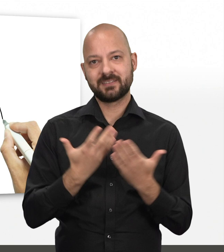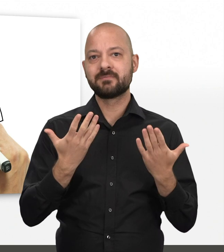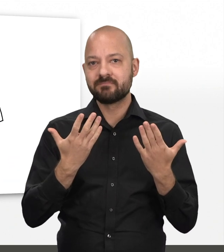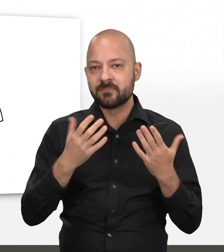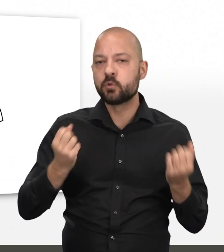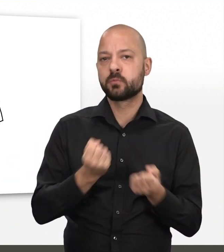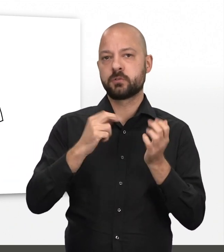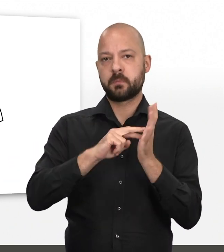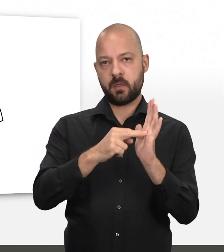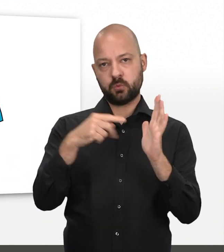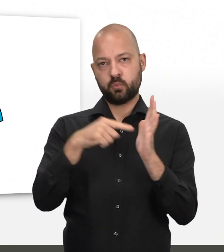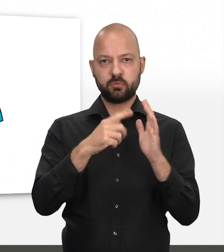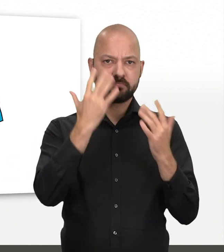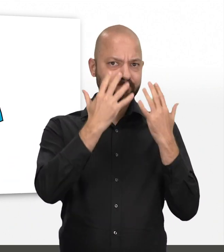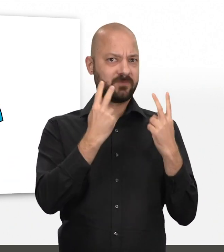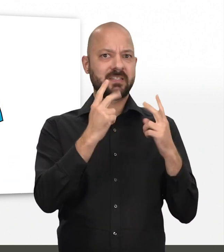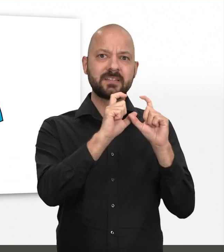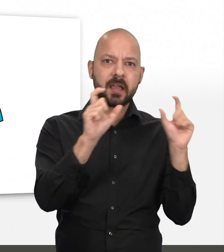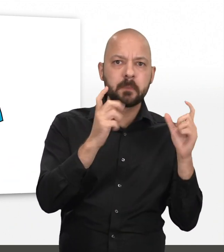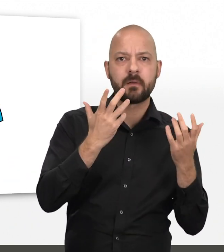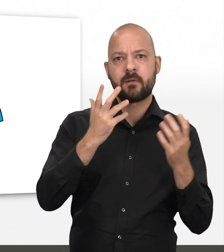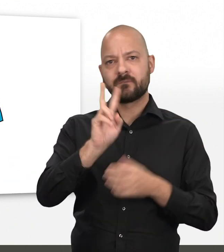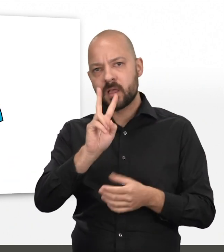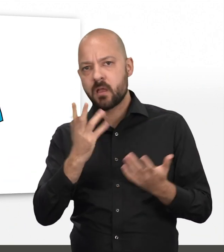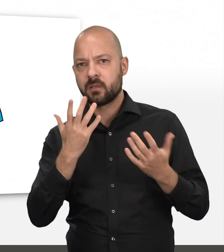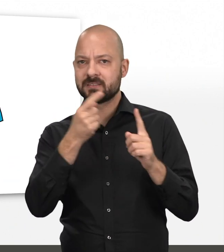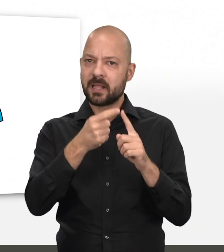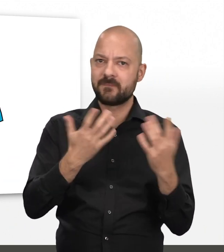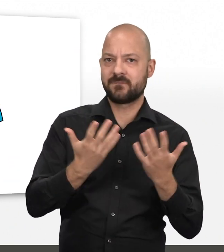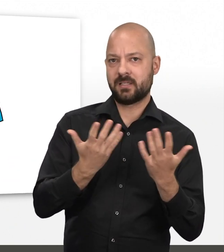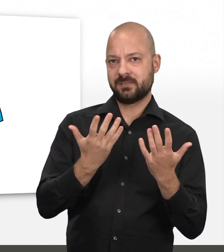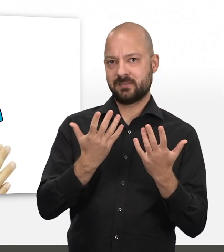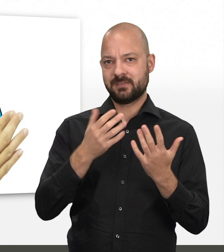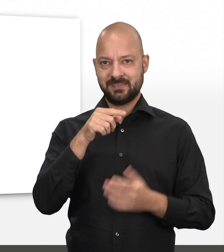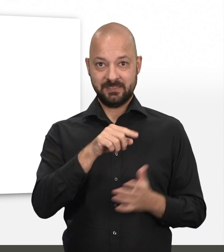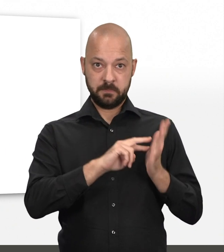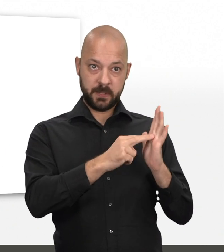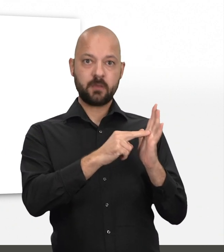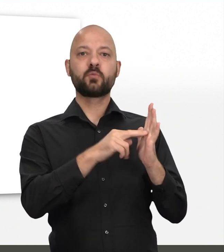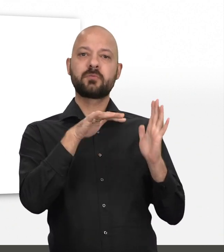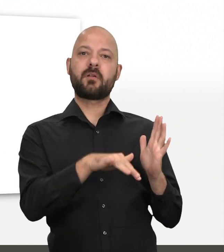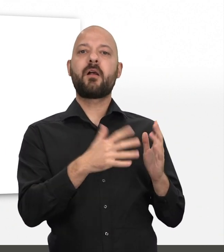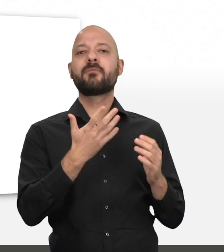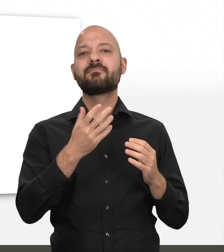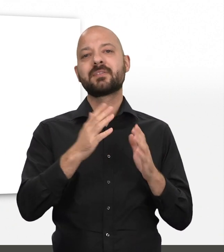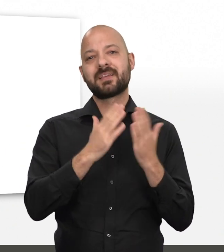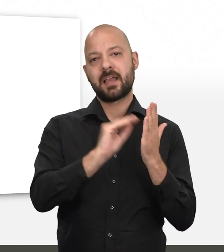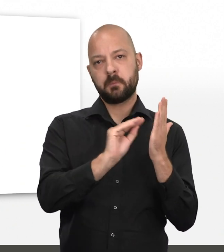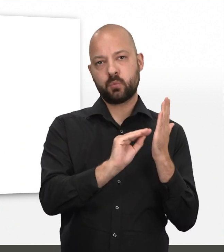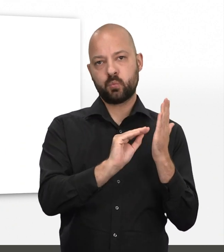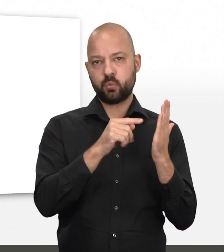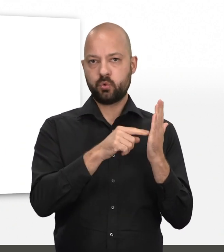Lykex werden in der Übungsplanung das Thema, die Beteiligten und die Ziele festgelegt. Auf Basis dieser Planung wird das